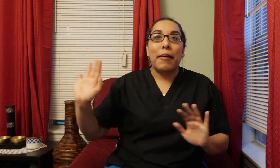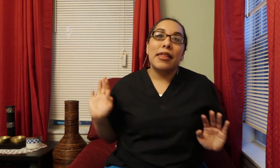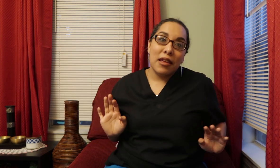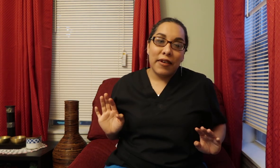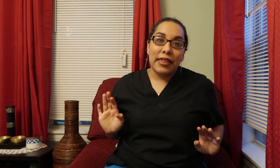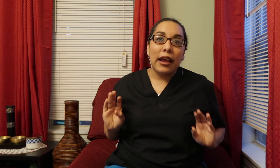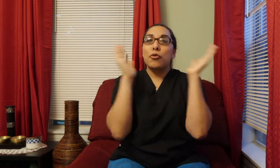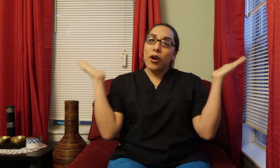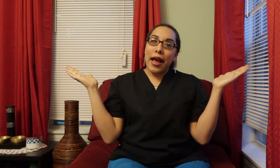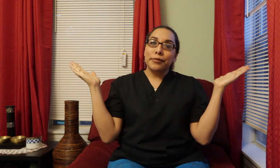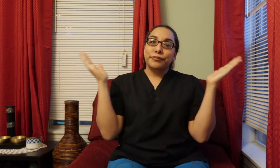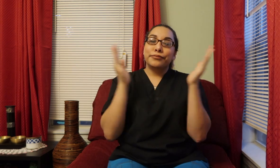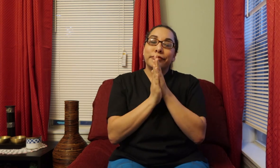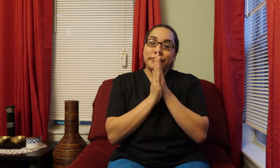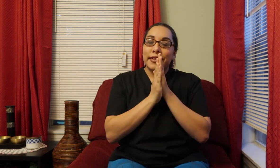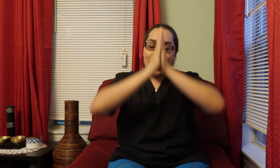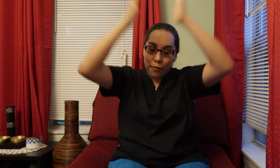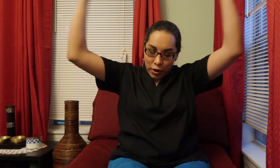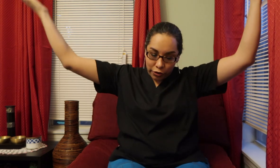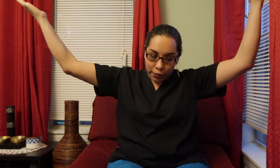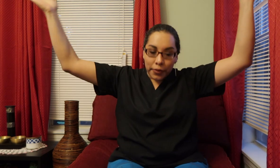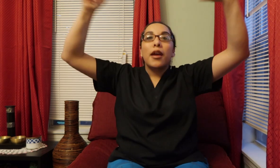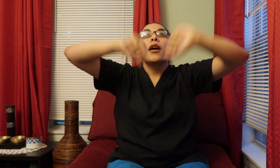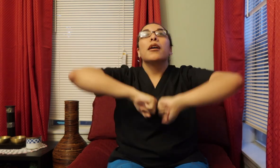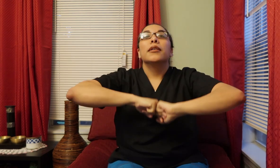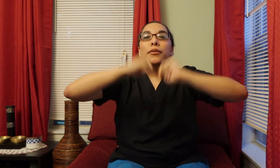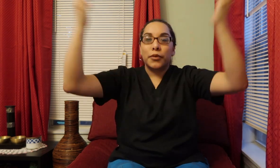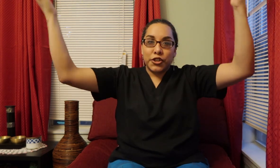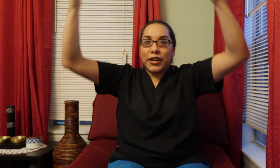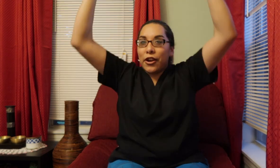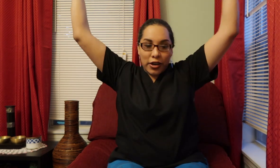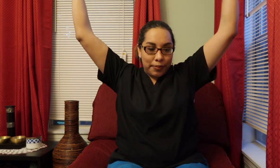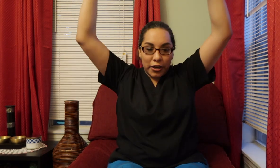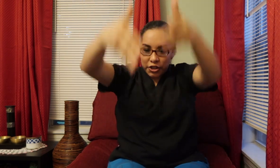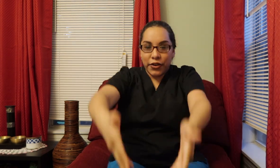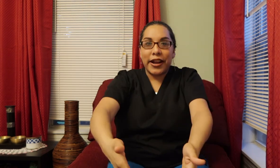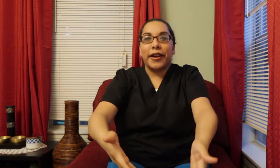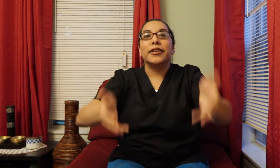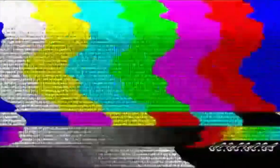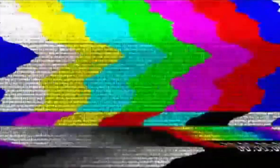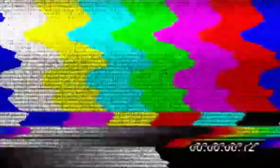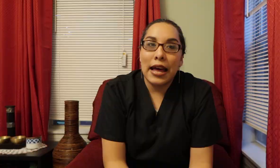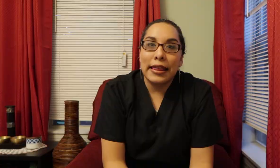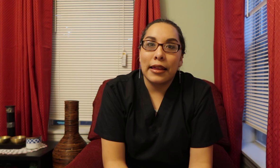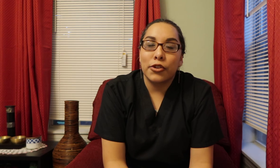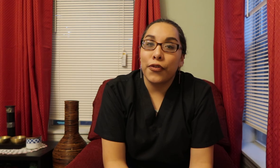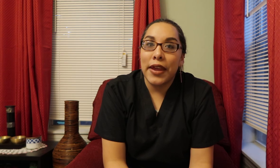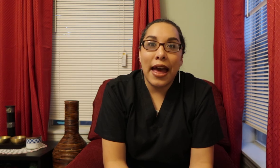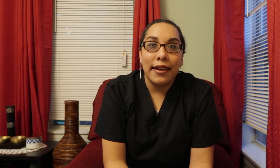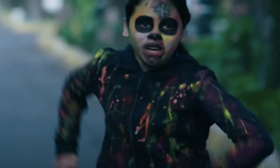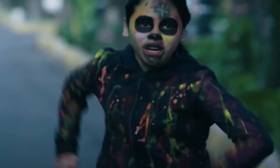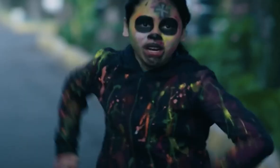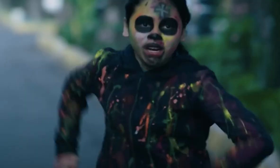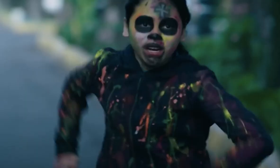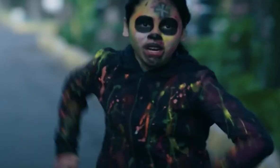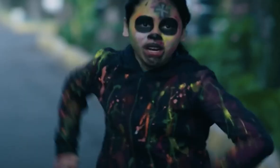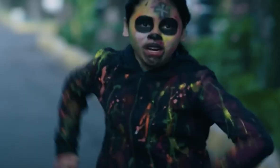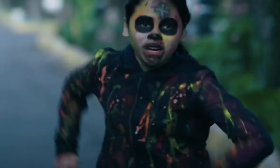mamá De verdad La bruja Se ha muerto Well, she ain't going up there She's going out here Sofía Está corriendo todo por